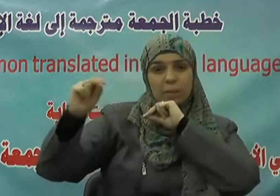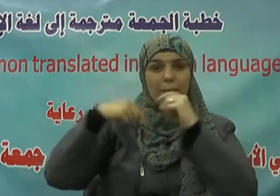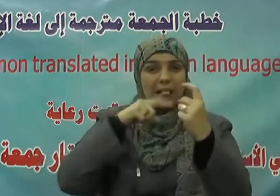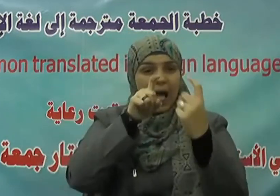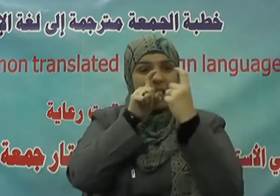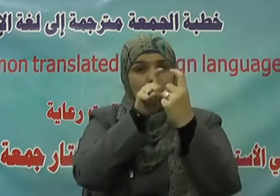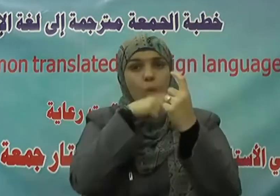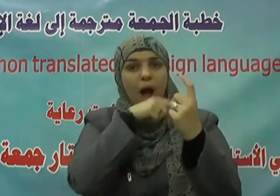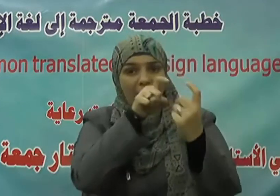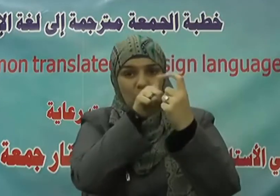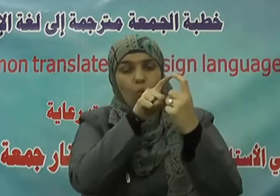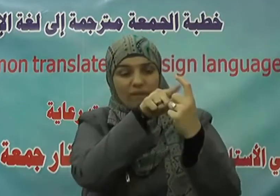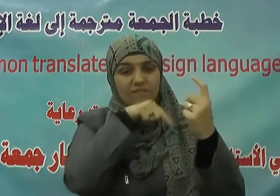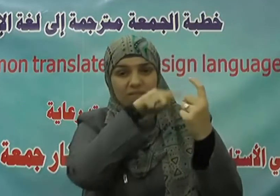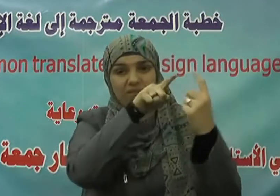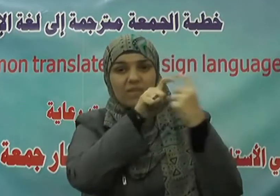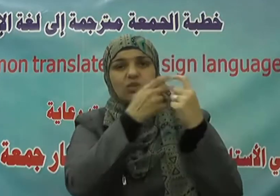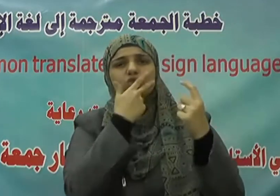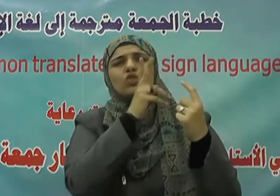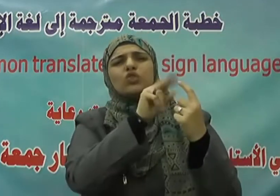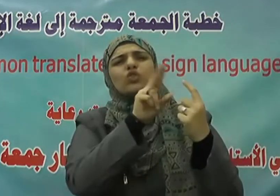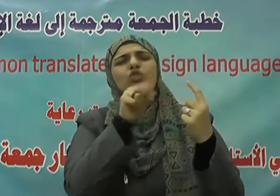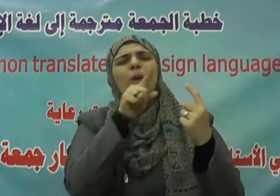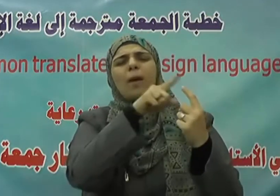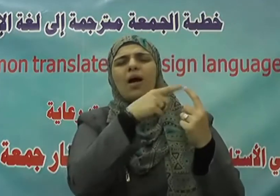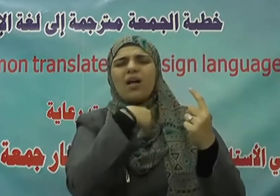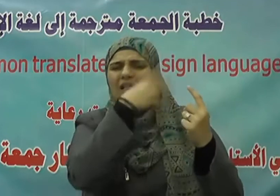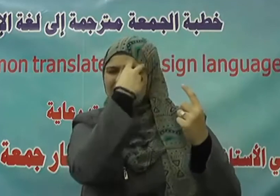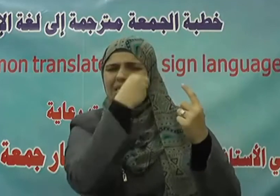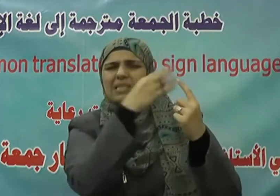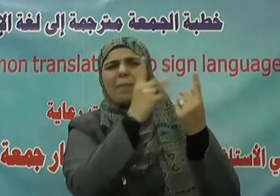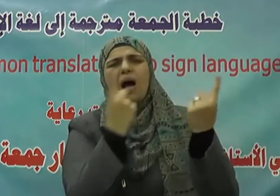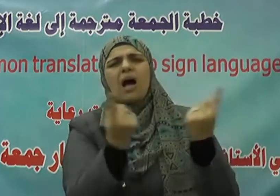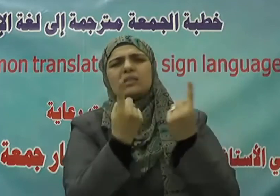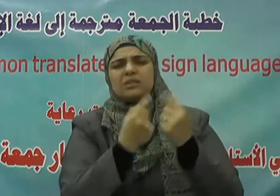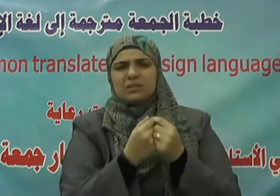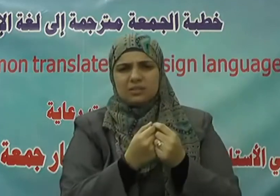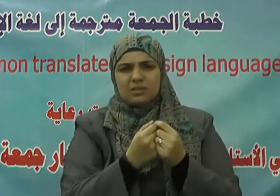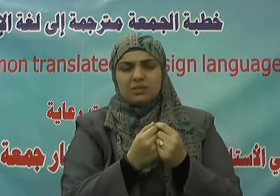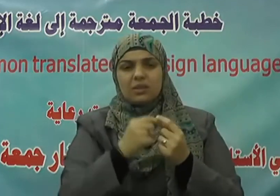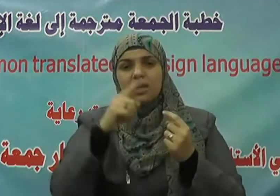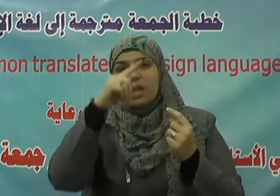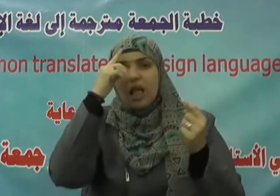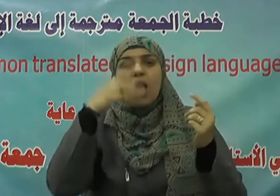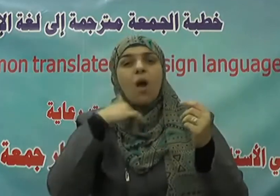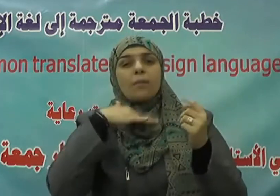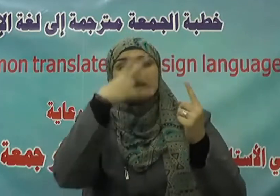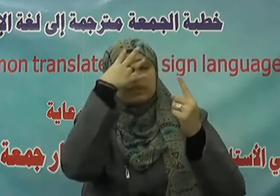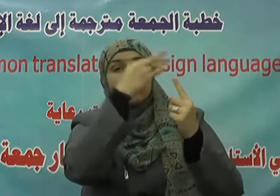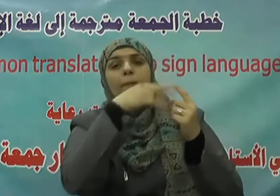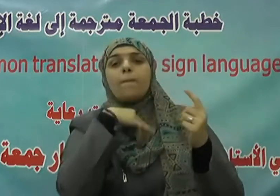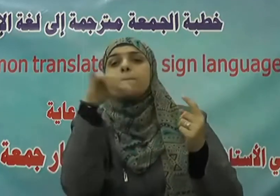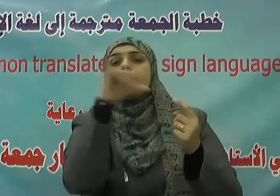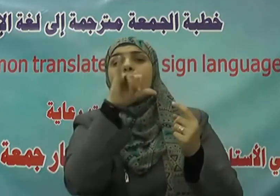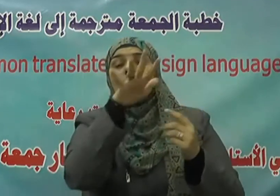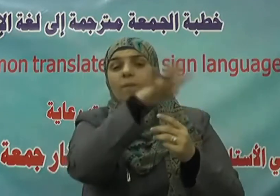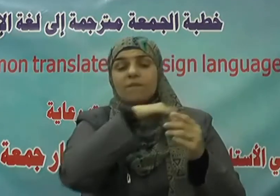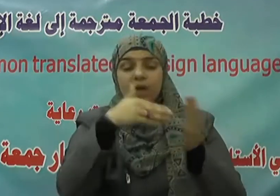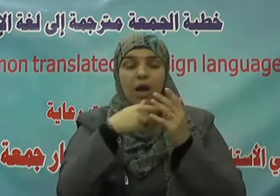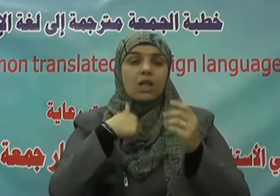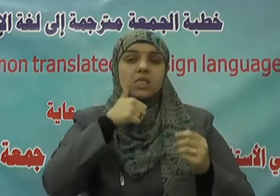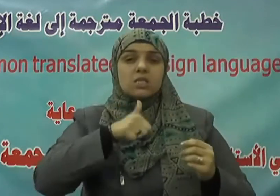كأنه ولي حميم وما يلقاها إلا الذين صبروا